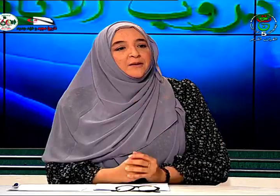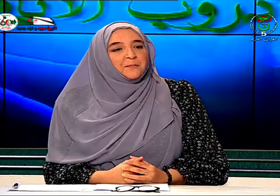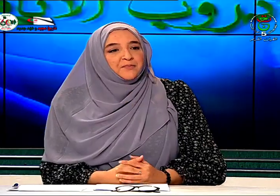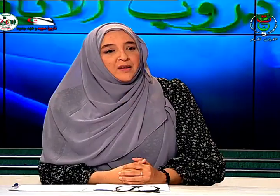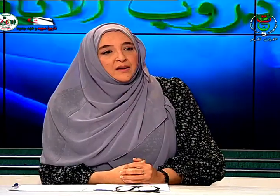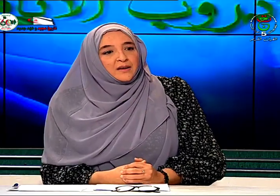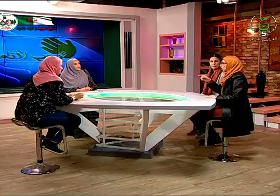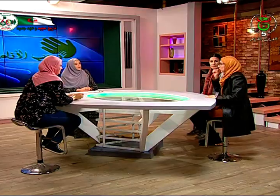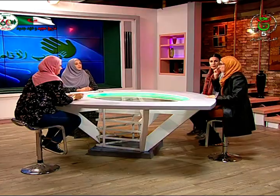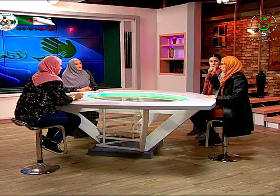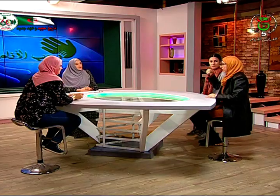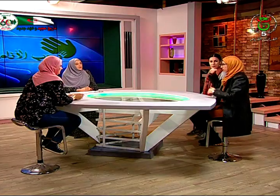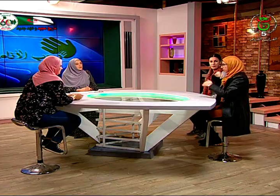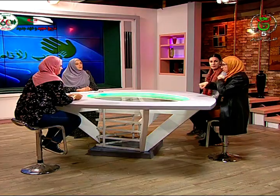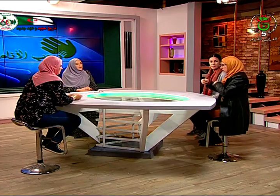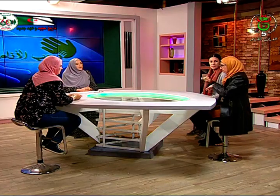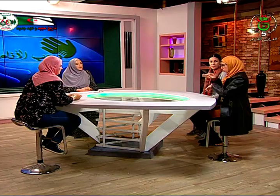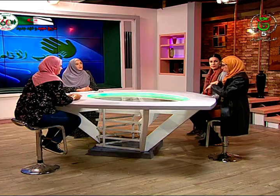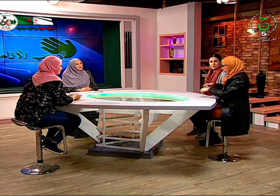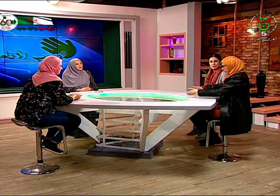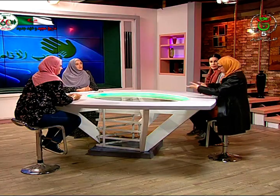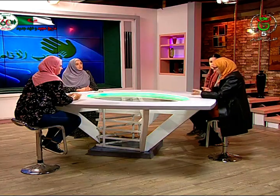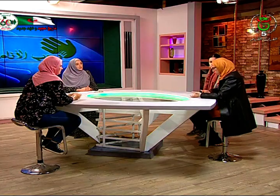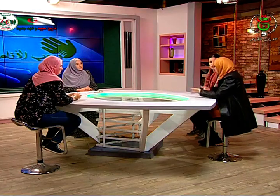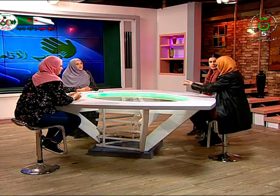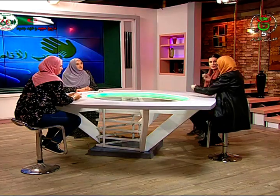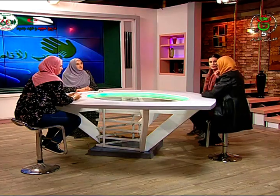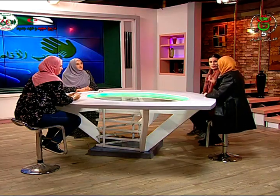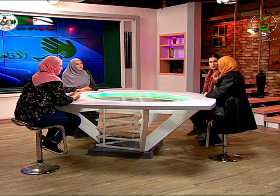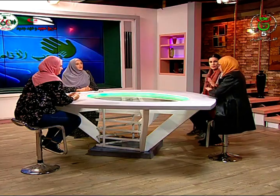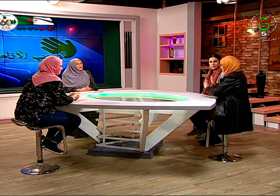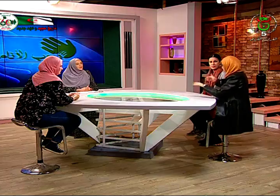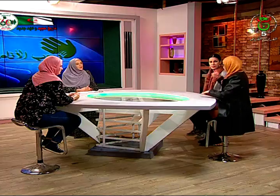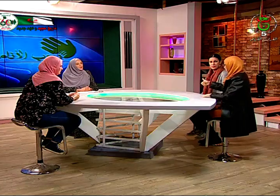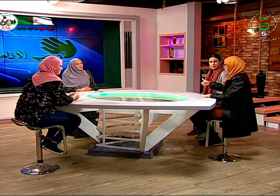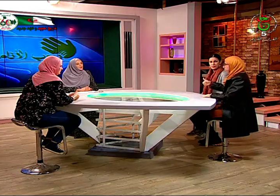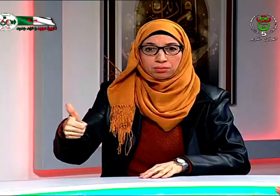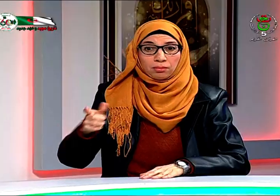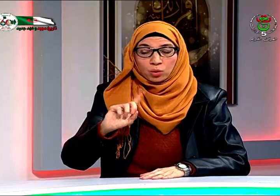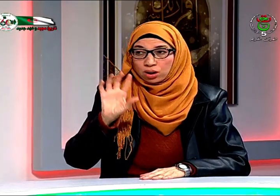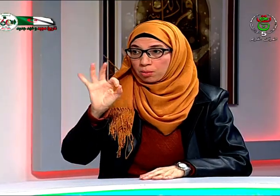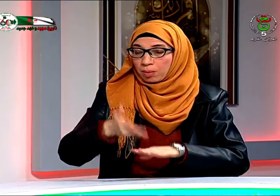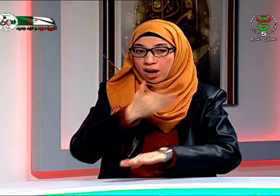عند ولادة الطفل يقومون بإعطاء الولد إلى